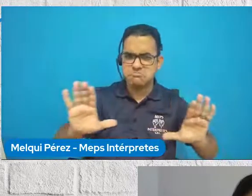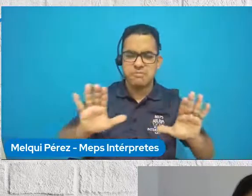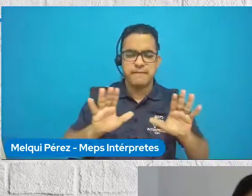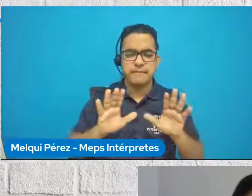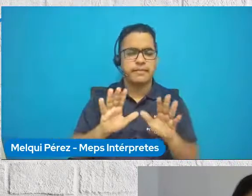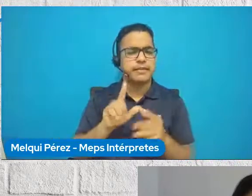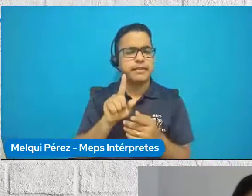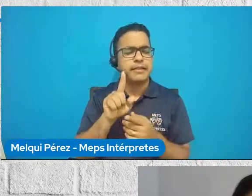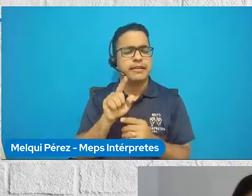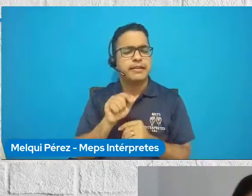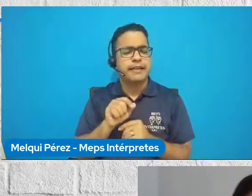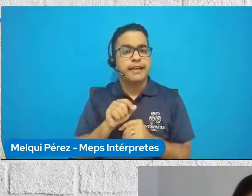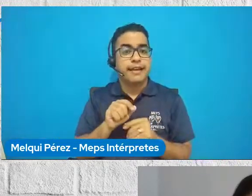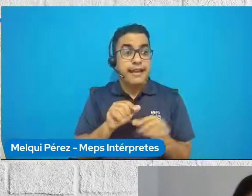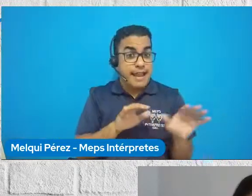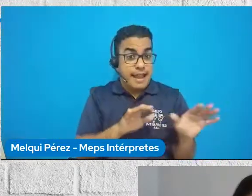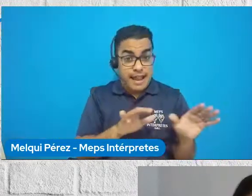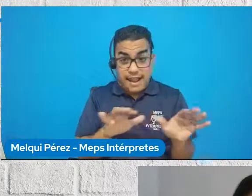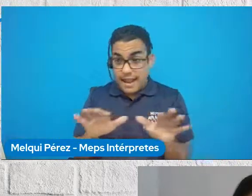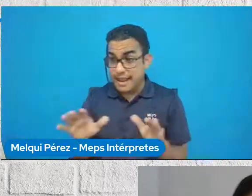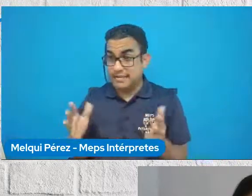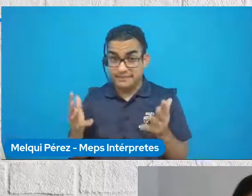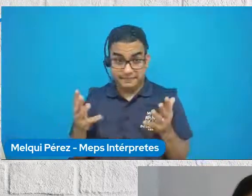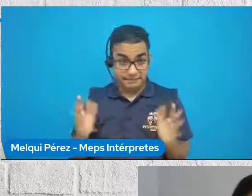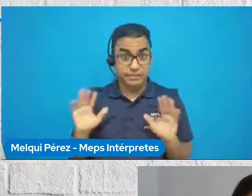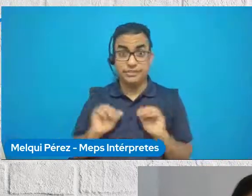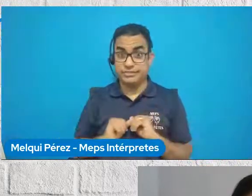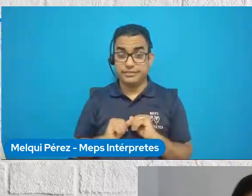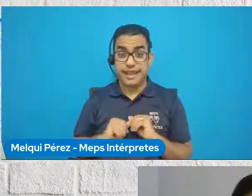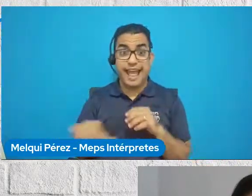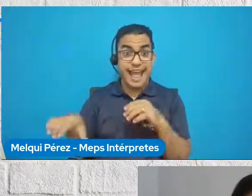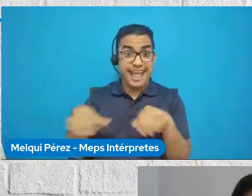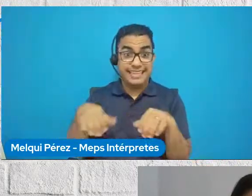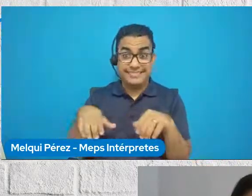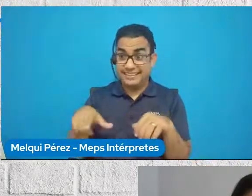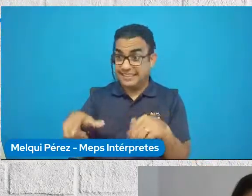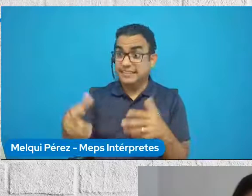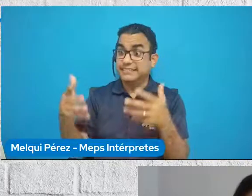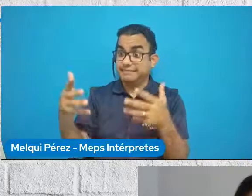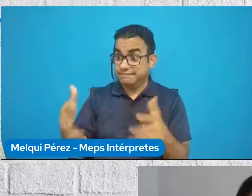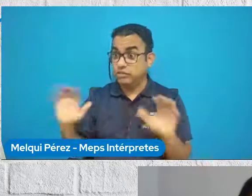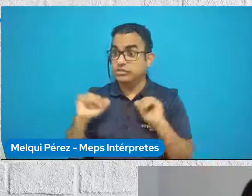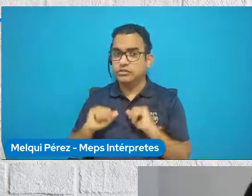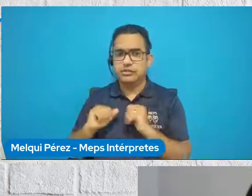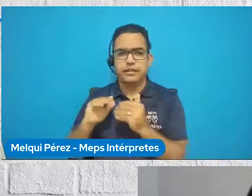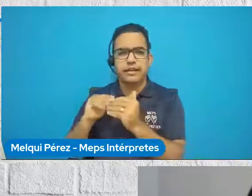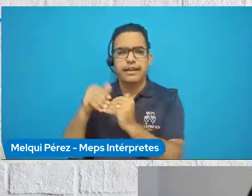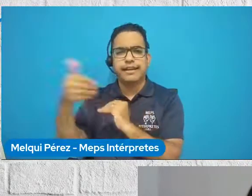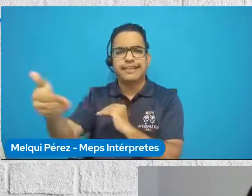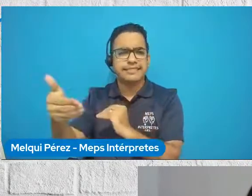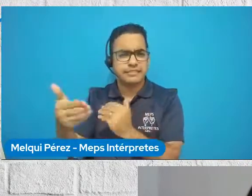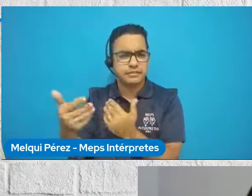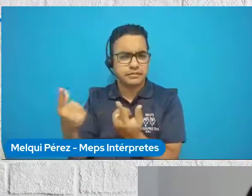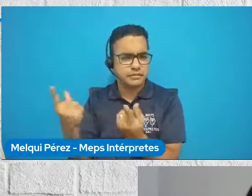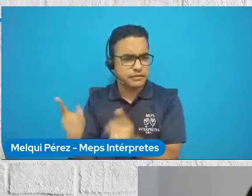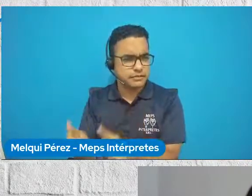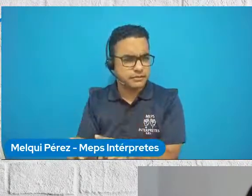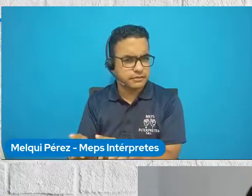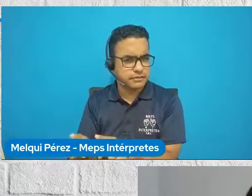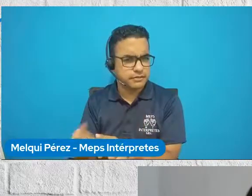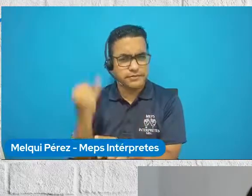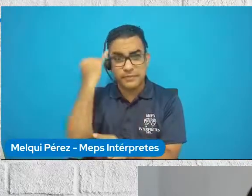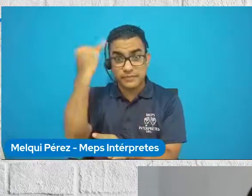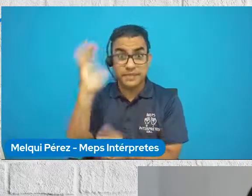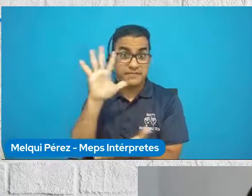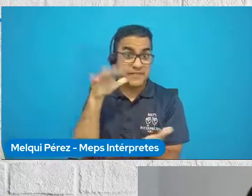detenerme en qué pasa después, porque esa actividad termina, ¿no? Entonces, ¿qué pasa con esa masa de 25 mil